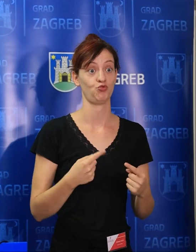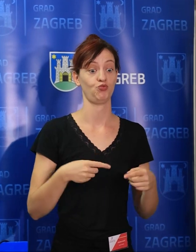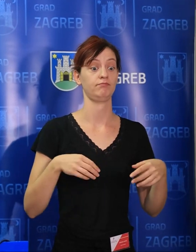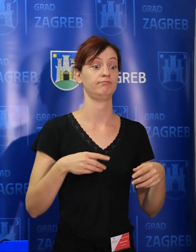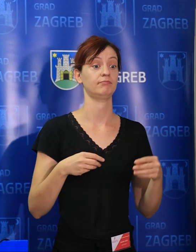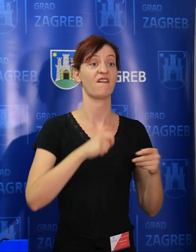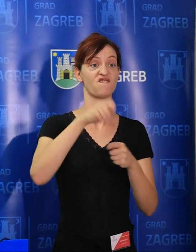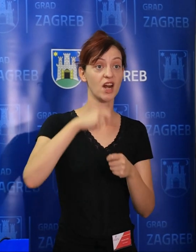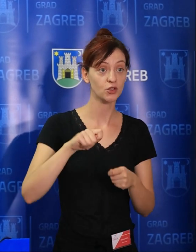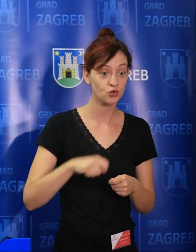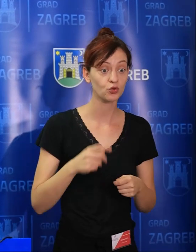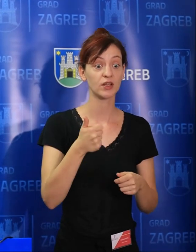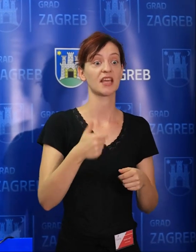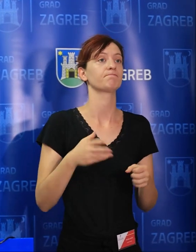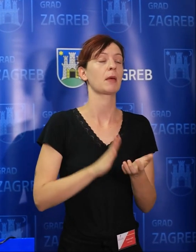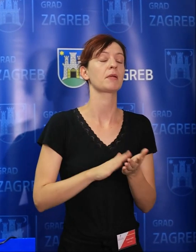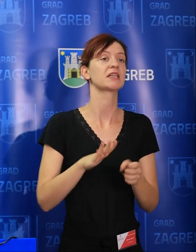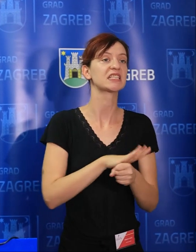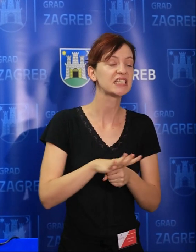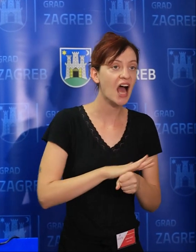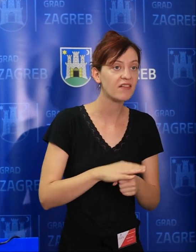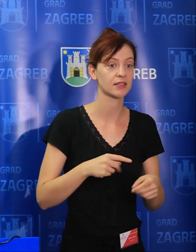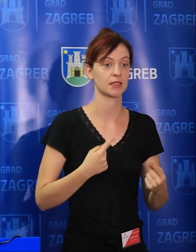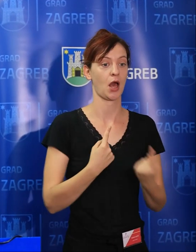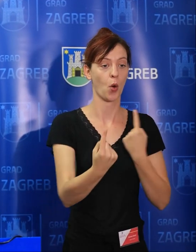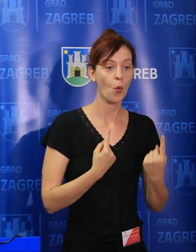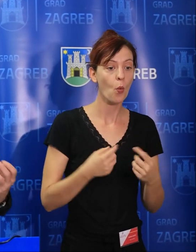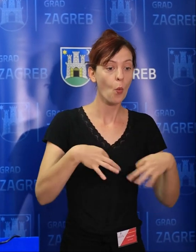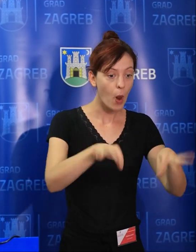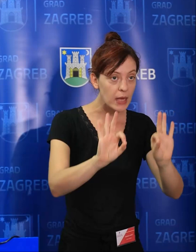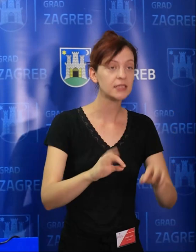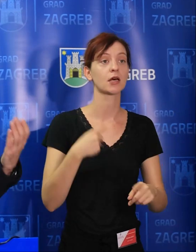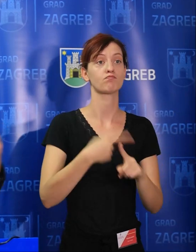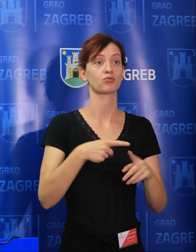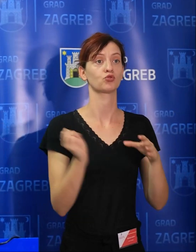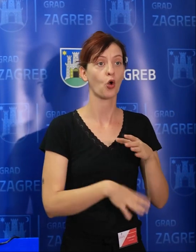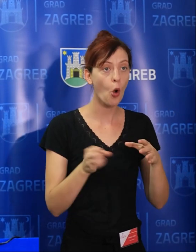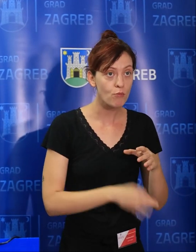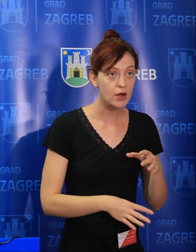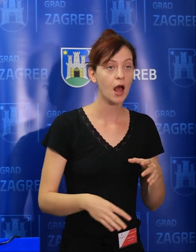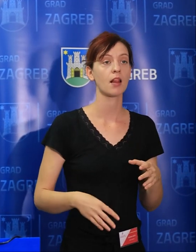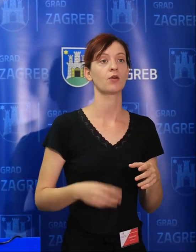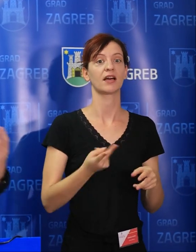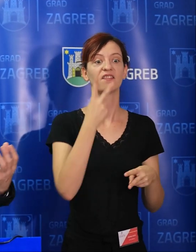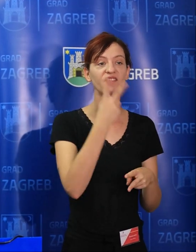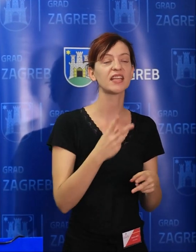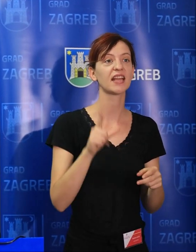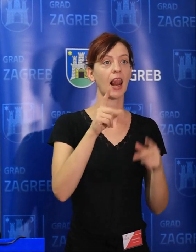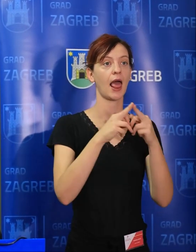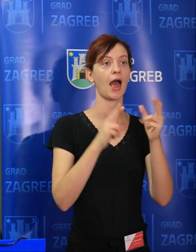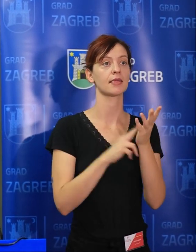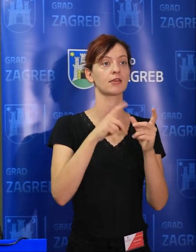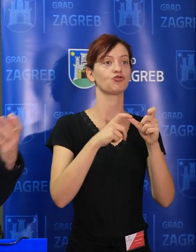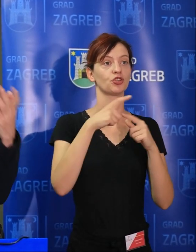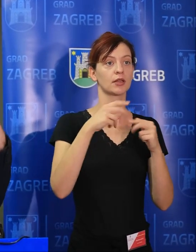ili komunalnu infrastrukturu, kada vidite gdje su, recimo, na laništu sve, kakva je trenutno